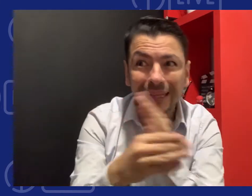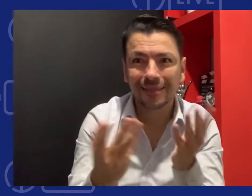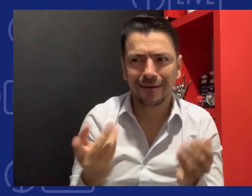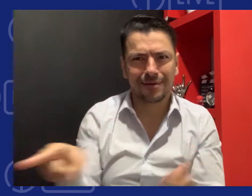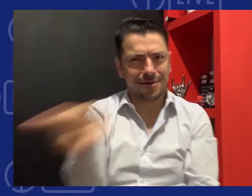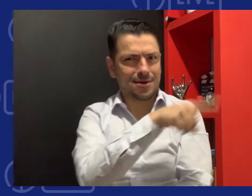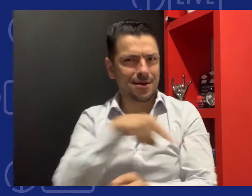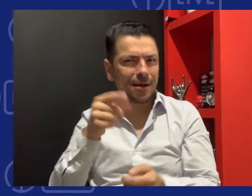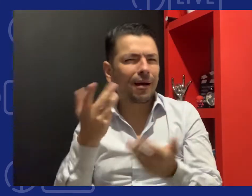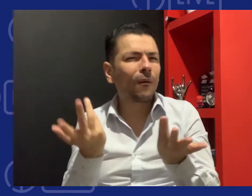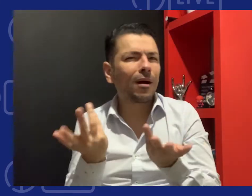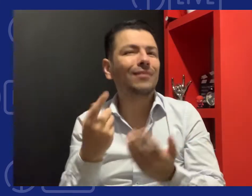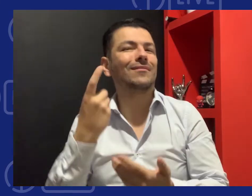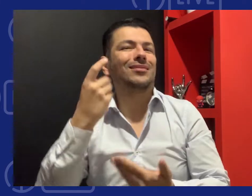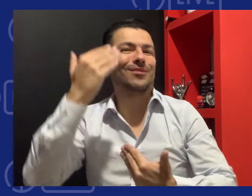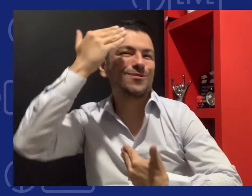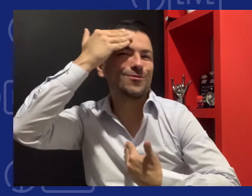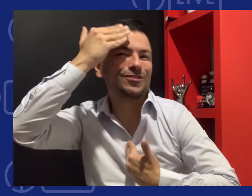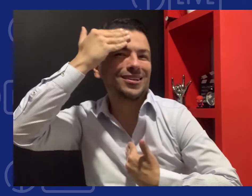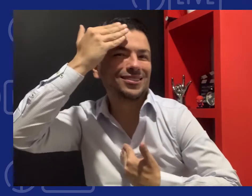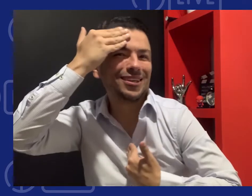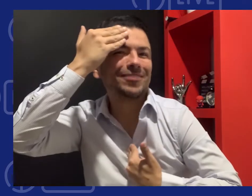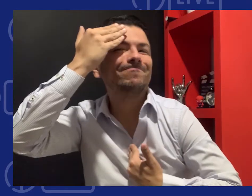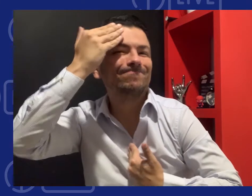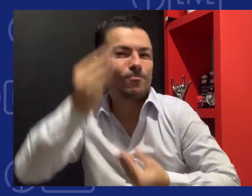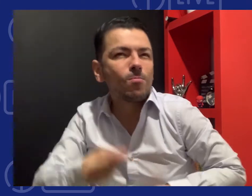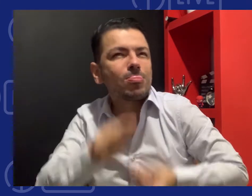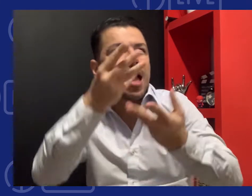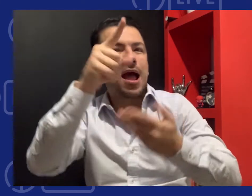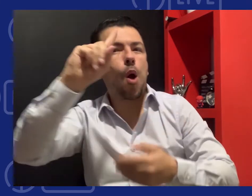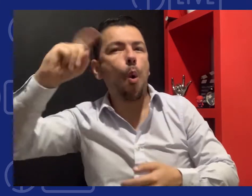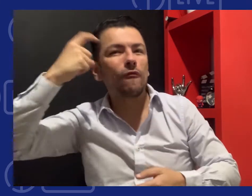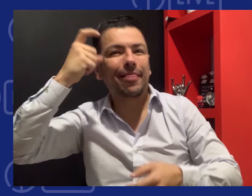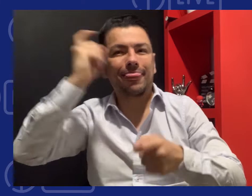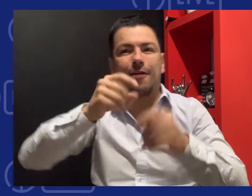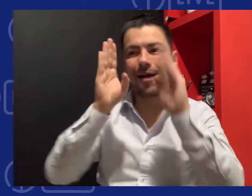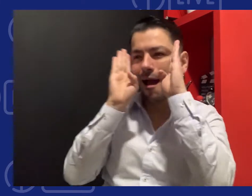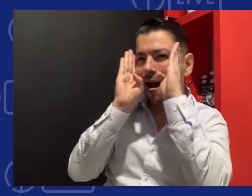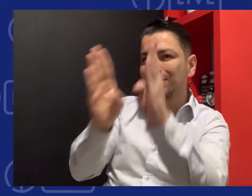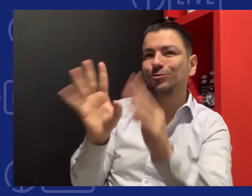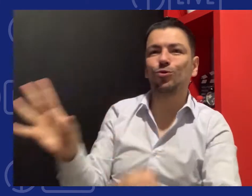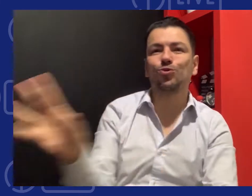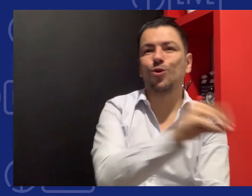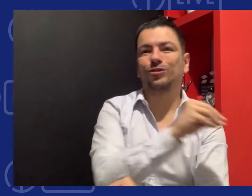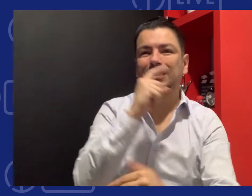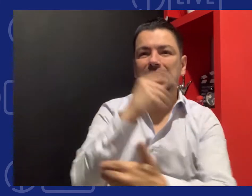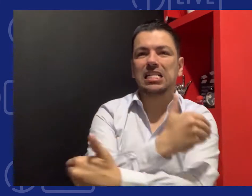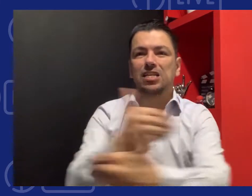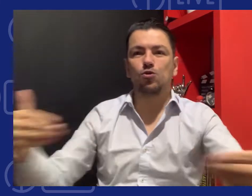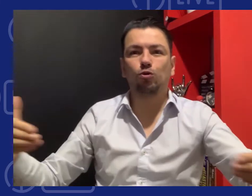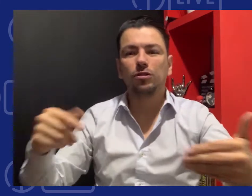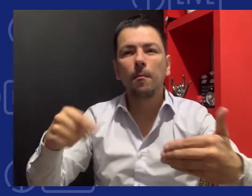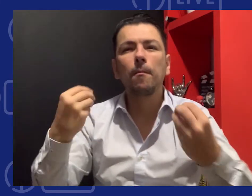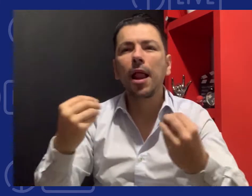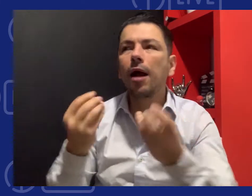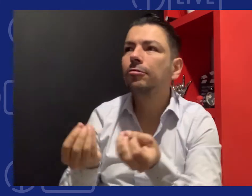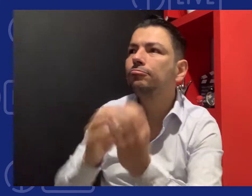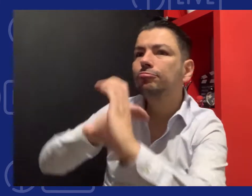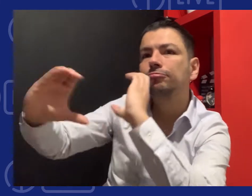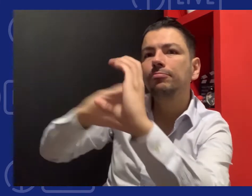Buscan la calidad en la educación. Buscan la calidad en la accesibilidad. Es por eso que es importante que el gobierno ponga atención a estos